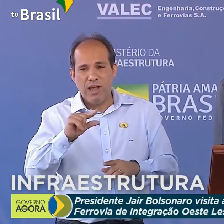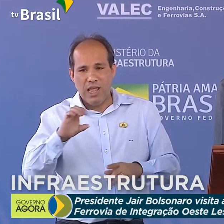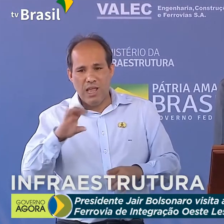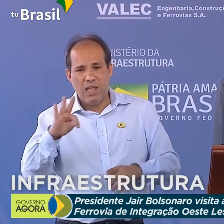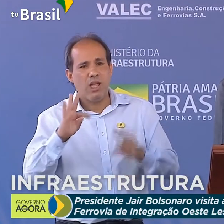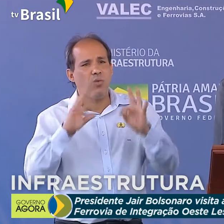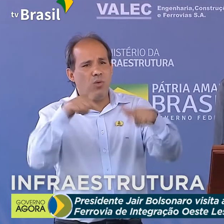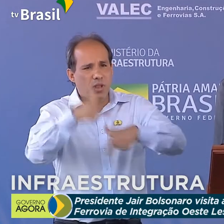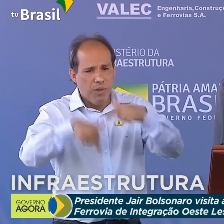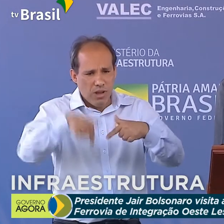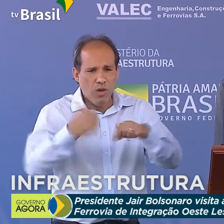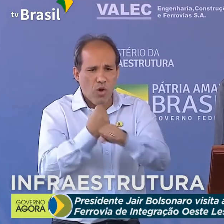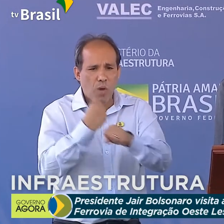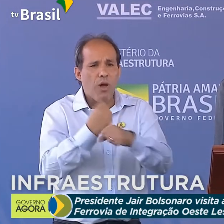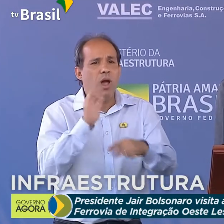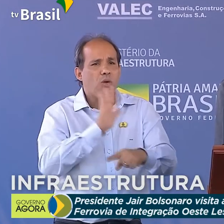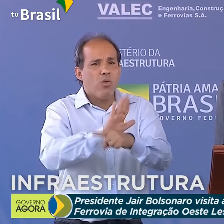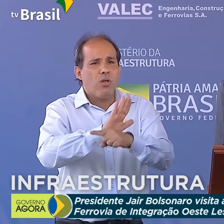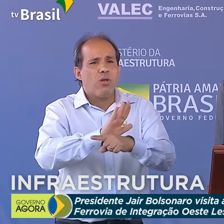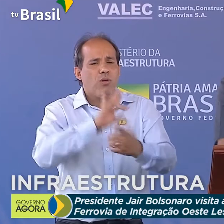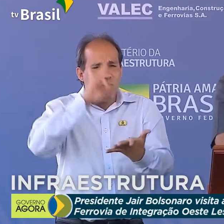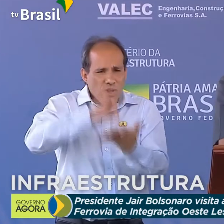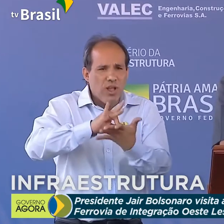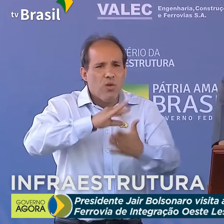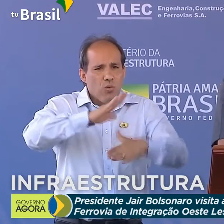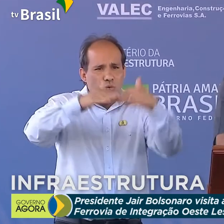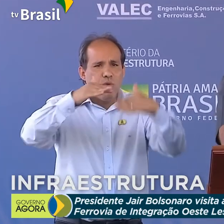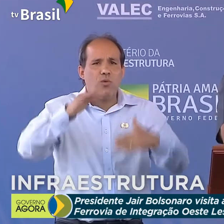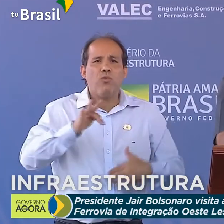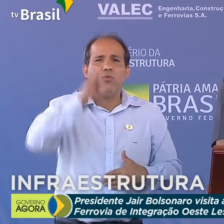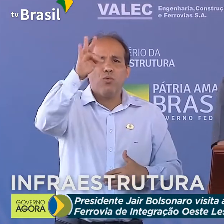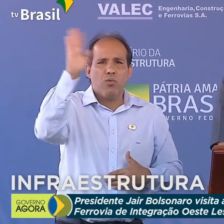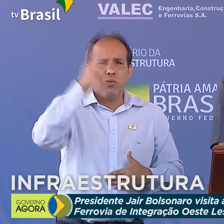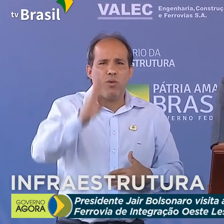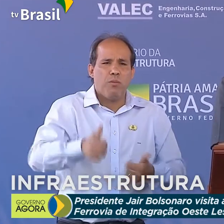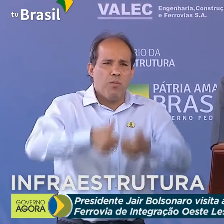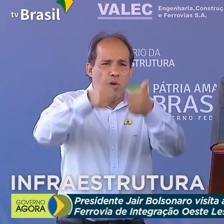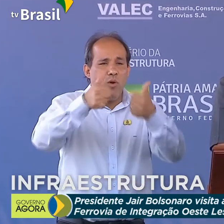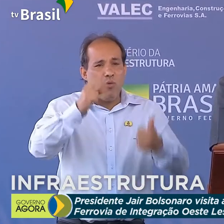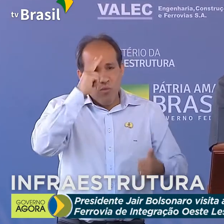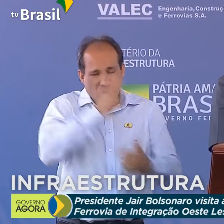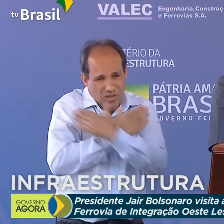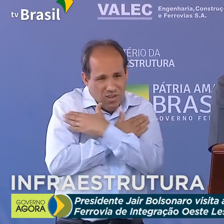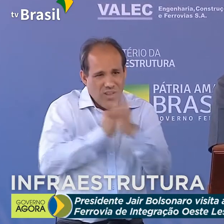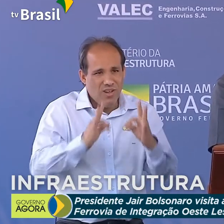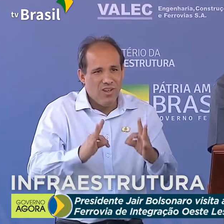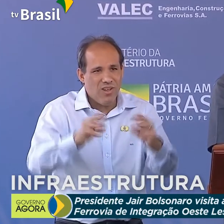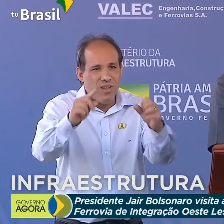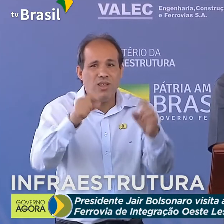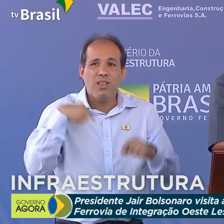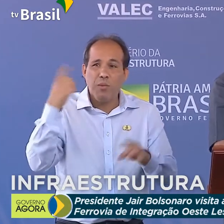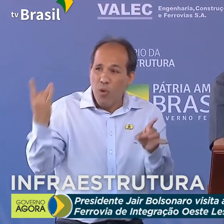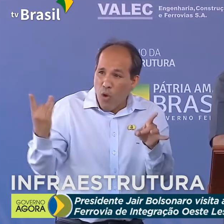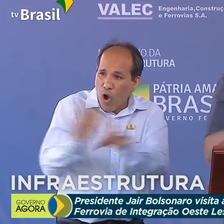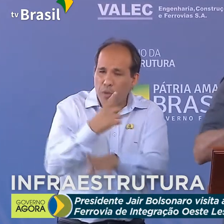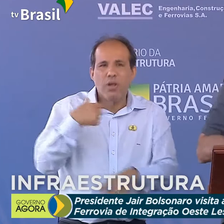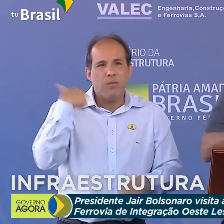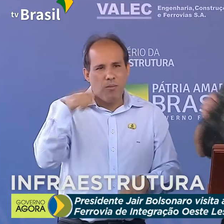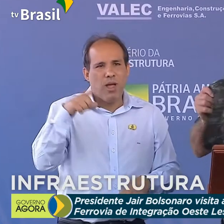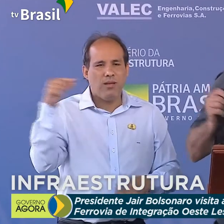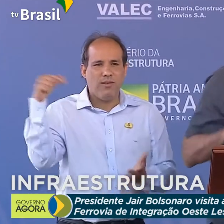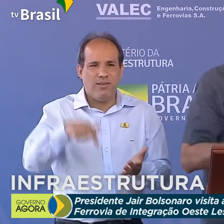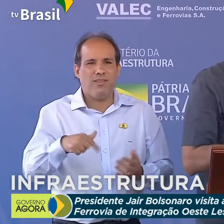obra, que vocês estão ajudando a construir verdadeiramente o país do futuro. Um forte abraço a todos e até a conclusão dessa obra, se Deus quiser.